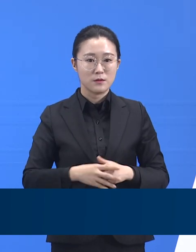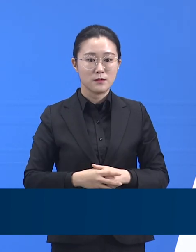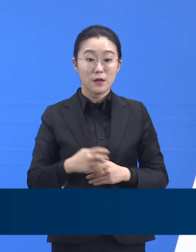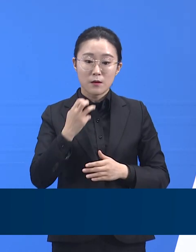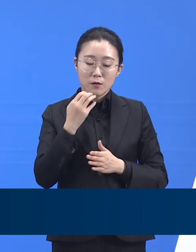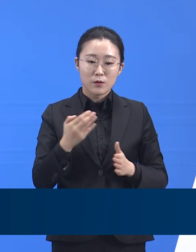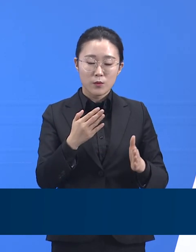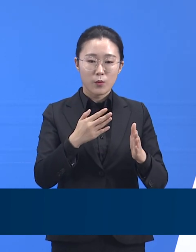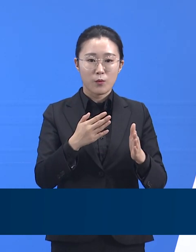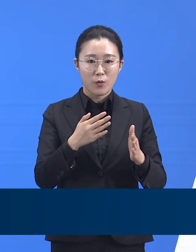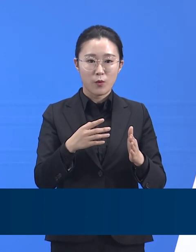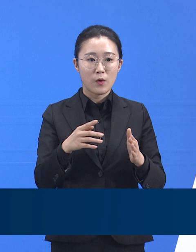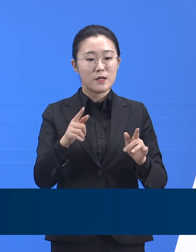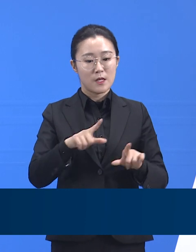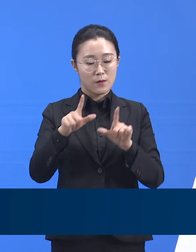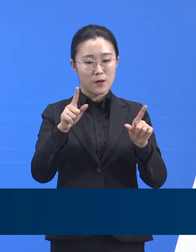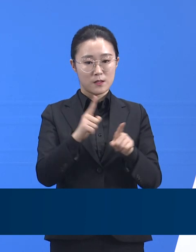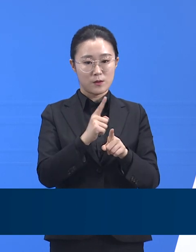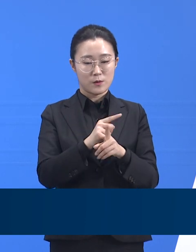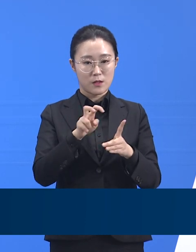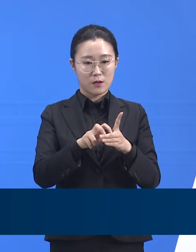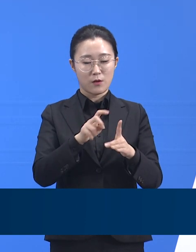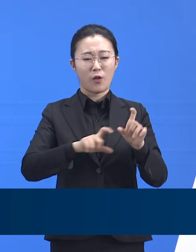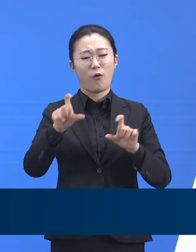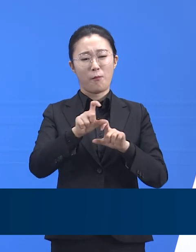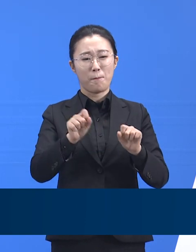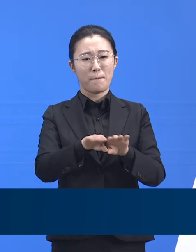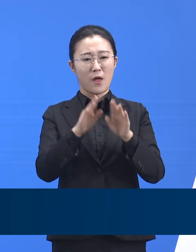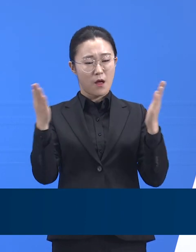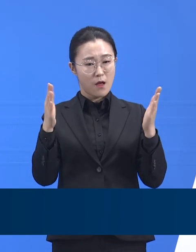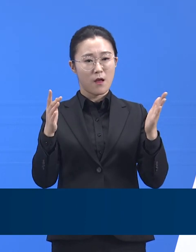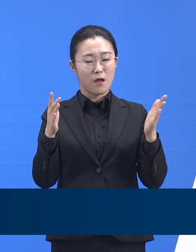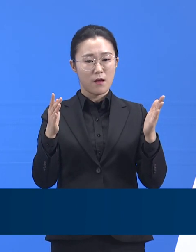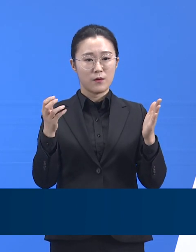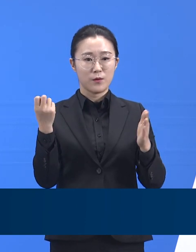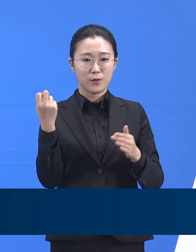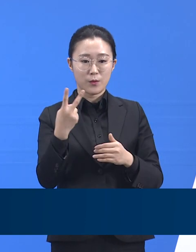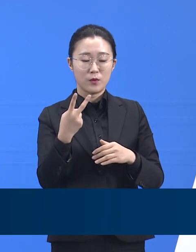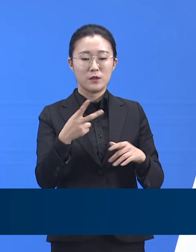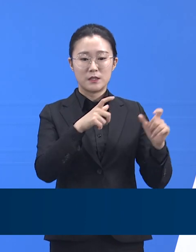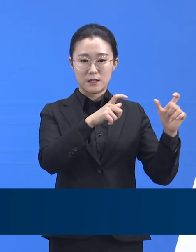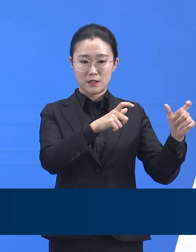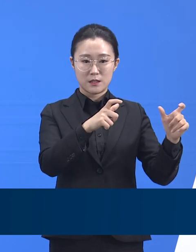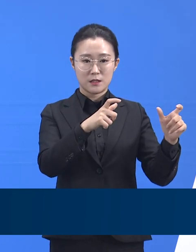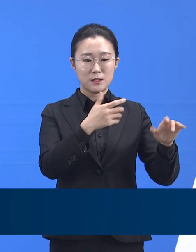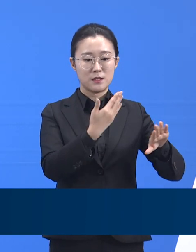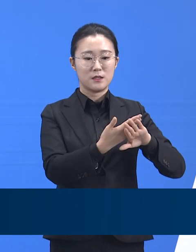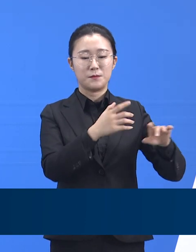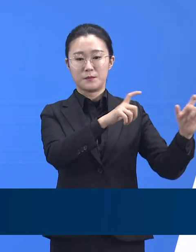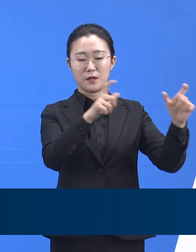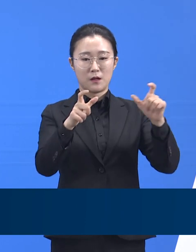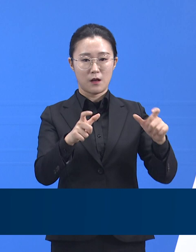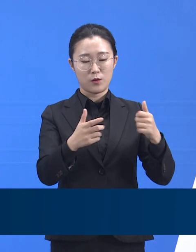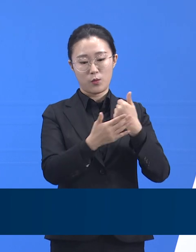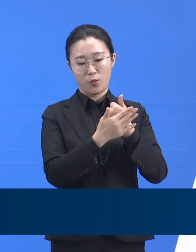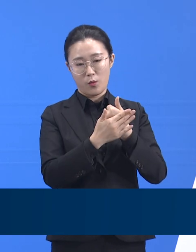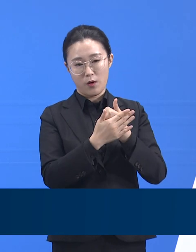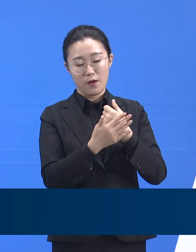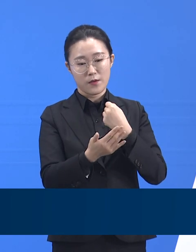긴급히 추가 개소하고 또 중앙사고수습본부와 이웃지방자치단체의 도움으로 대기자가 많이 줄었습니다.